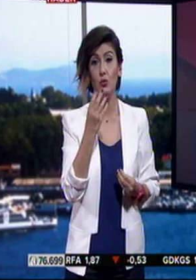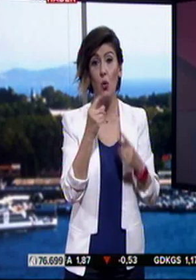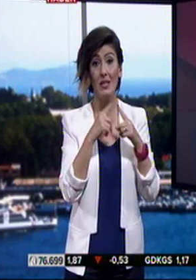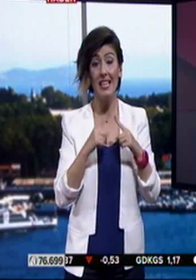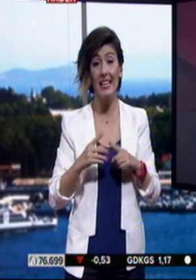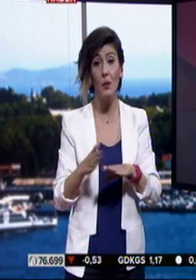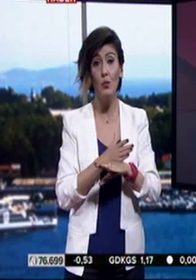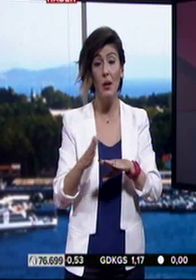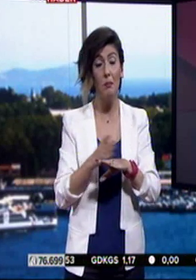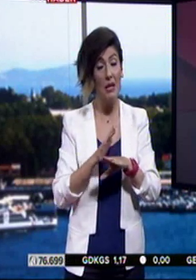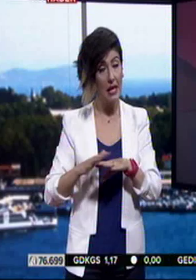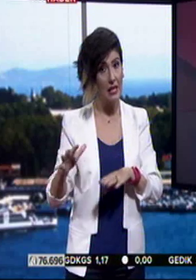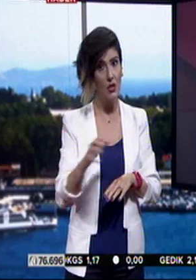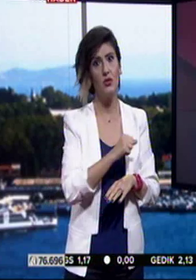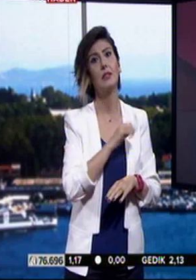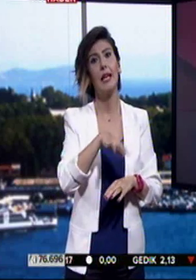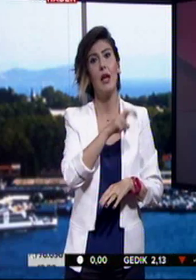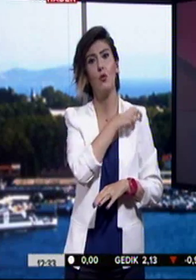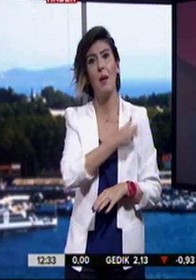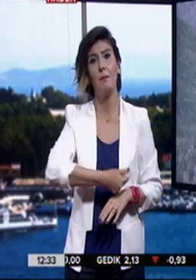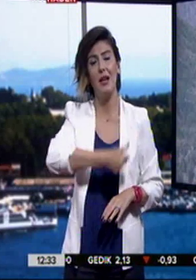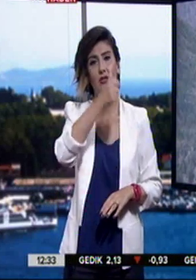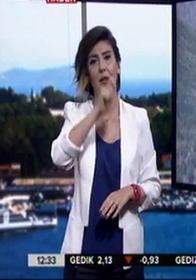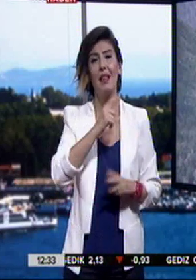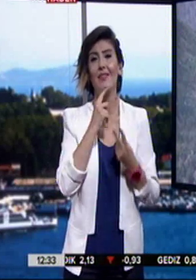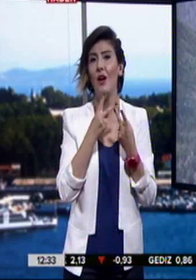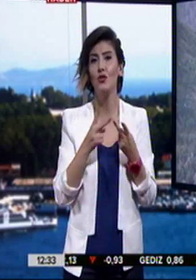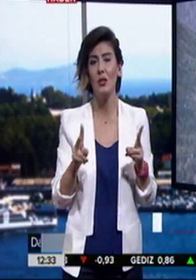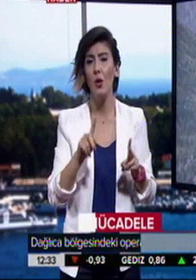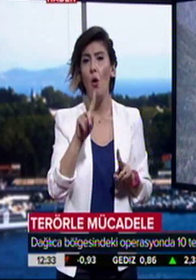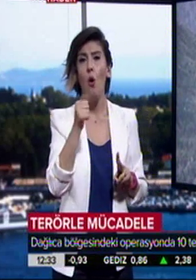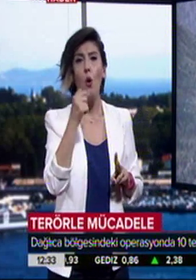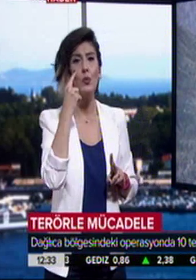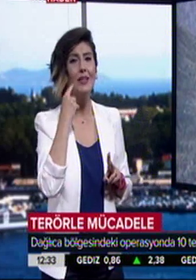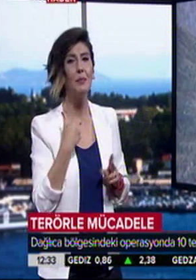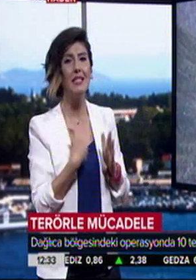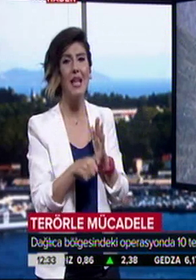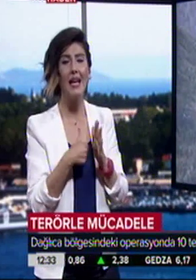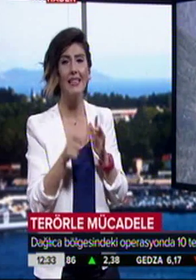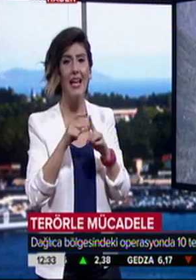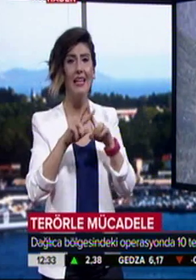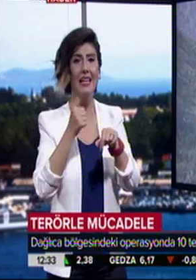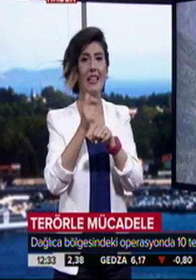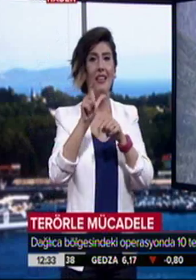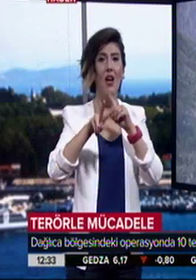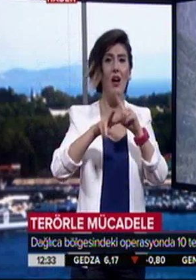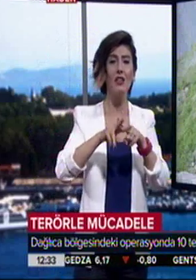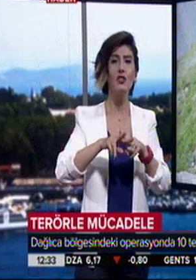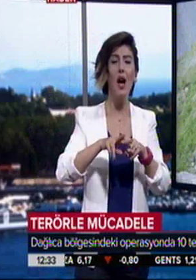Çok sayıda mühimmat ele geçirildi. Genelkurmay Başkanlığı'ndan yapılan açıklamada 16 Mayıs tarihinde Dağlıca'da bir